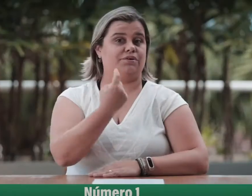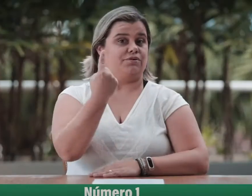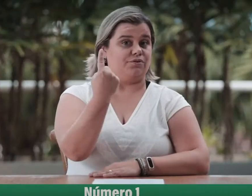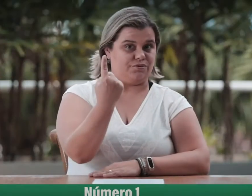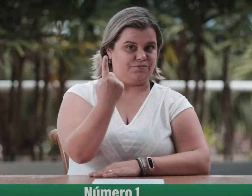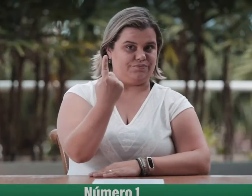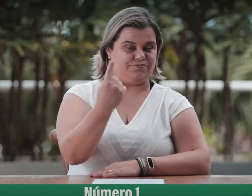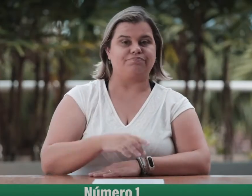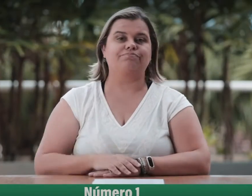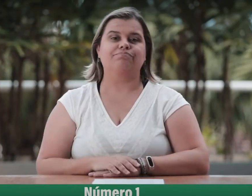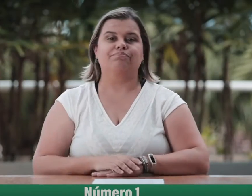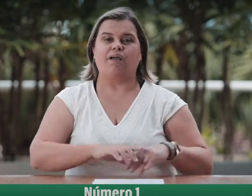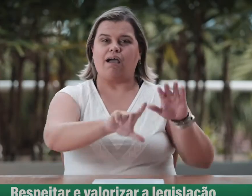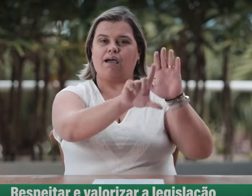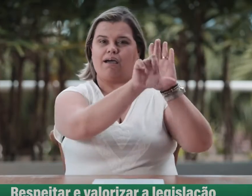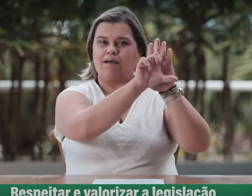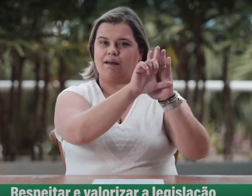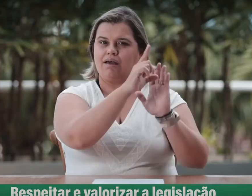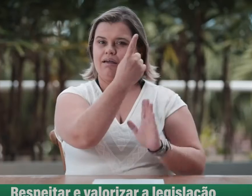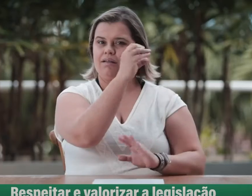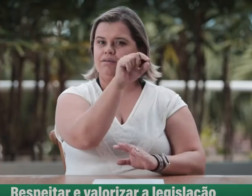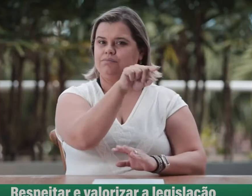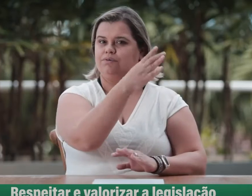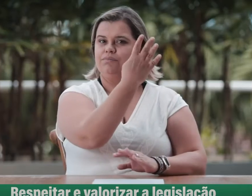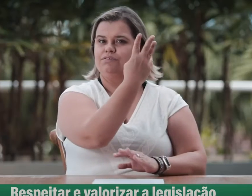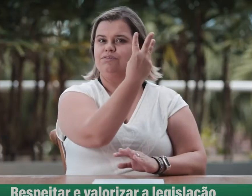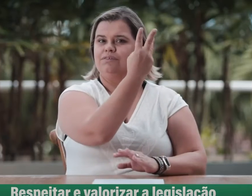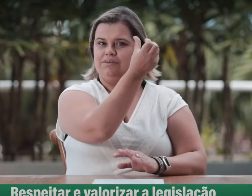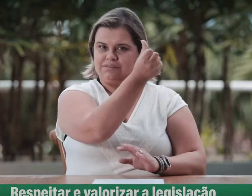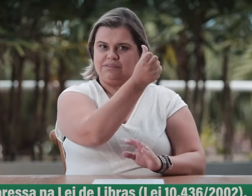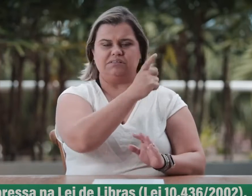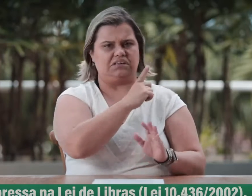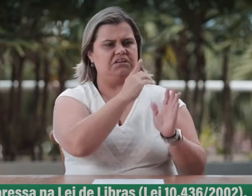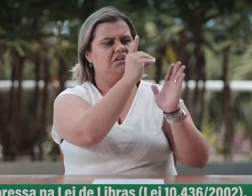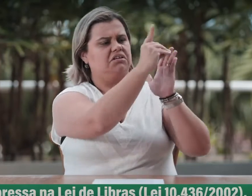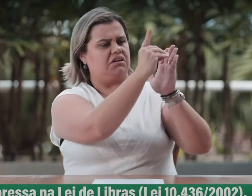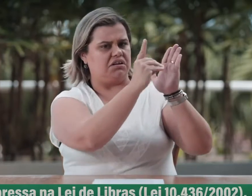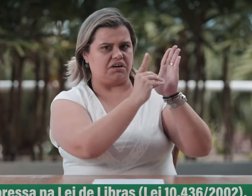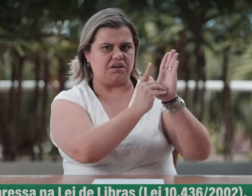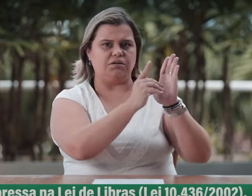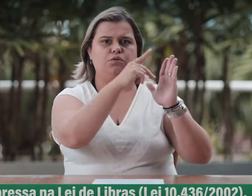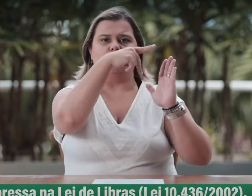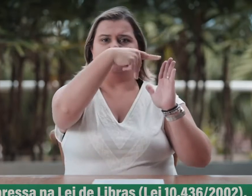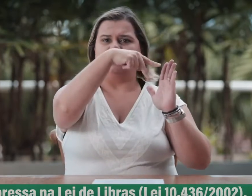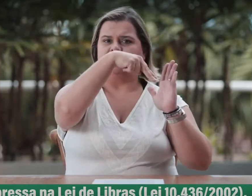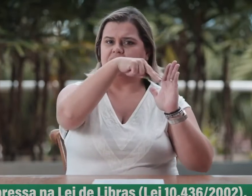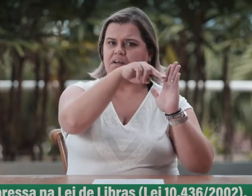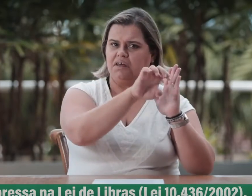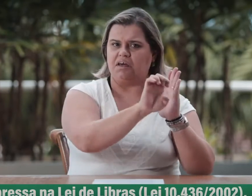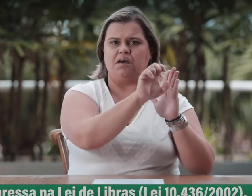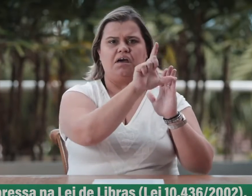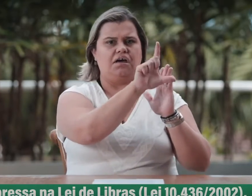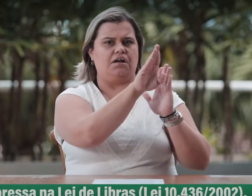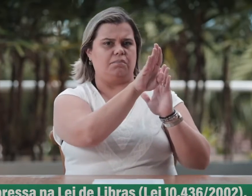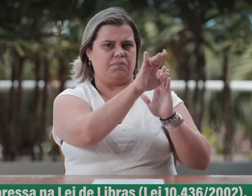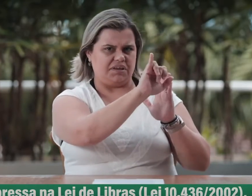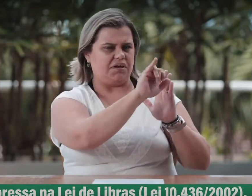1. Respeitar e valorizar a legislação expressa na Lei de Libras, Lei 10.436